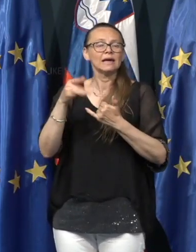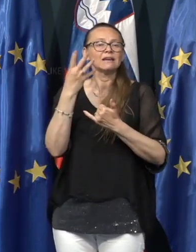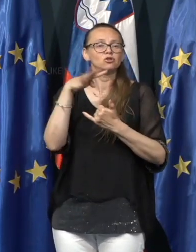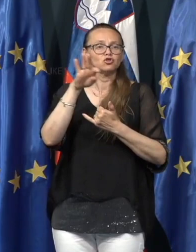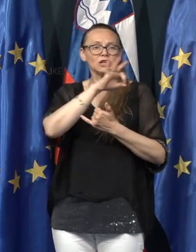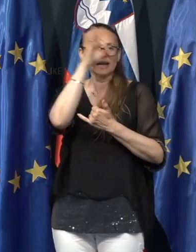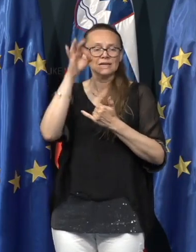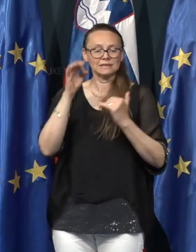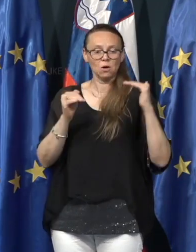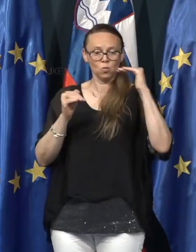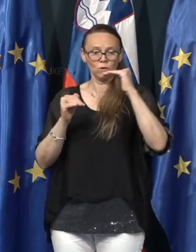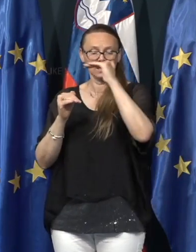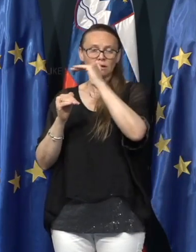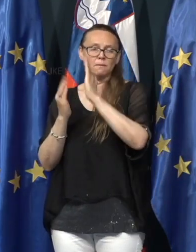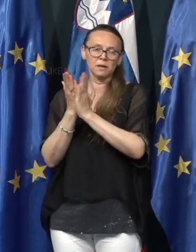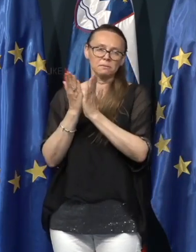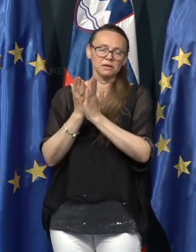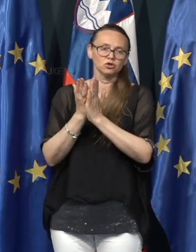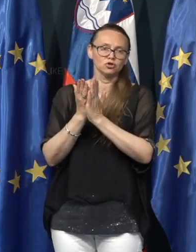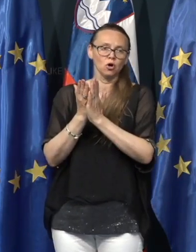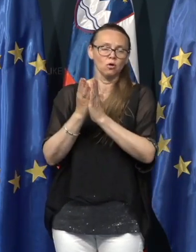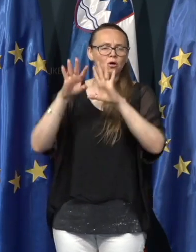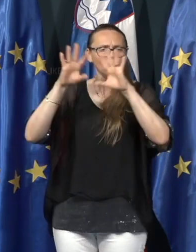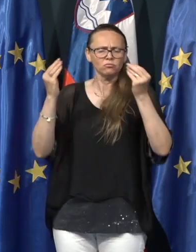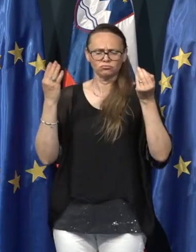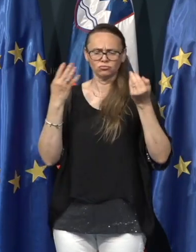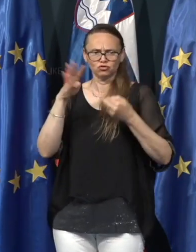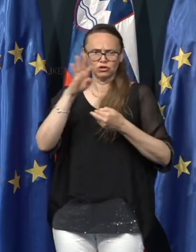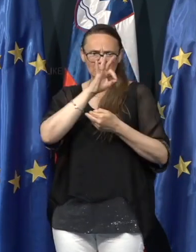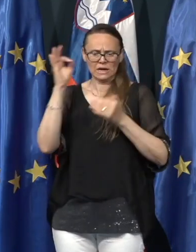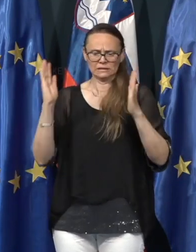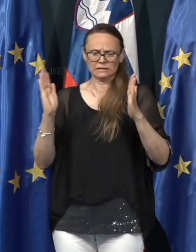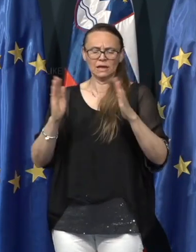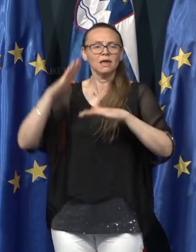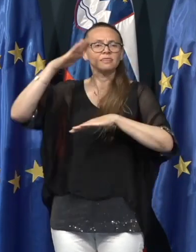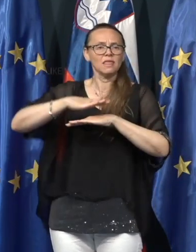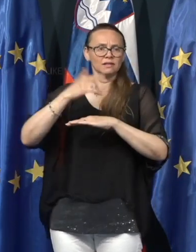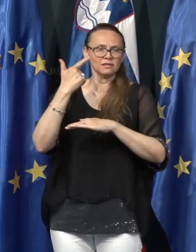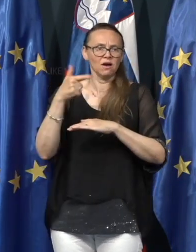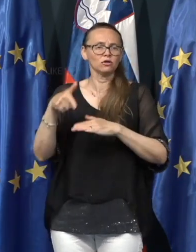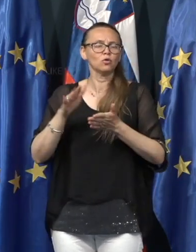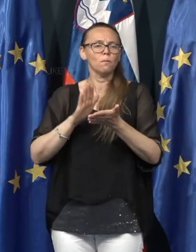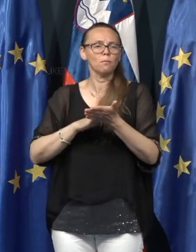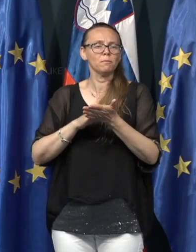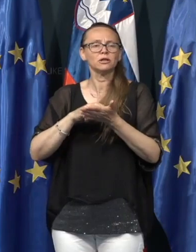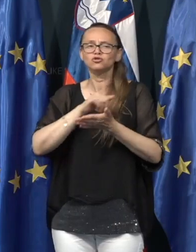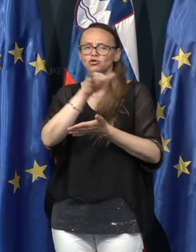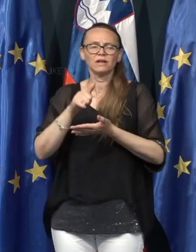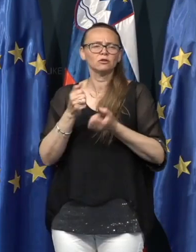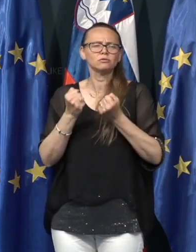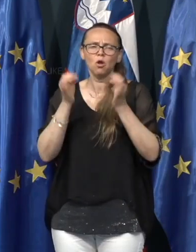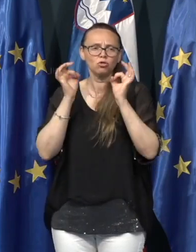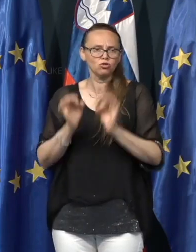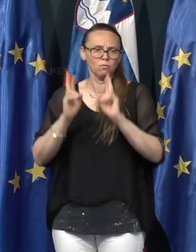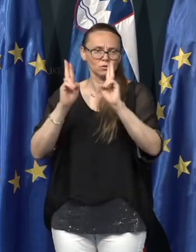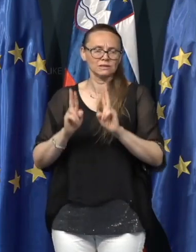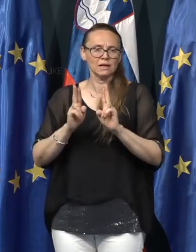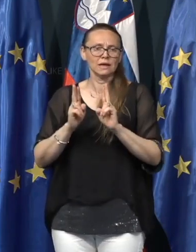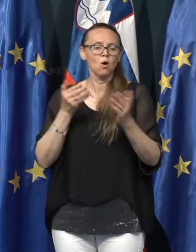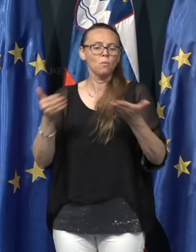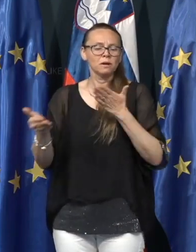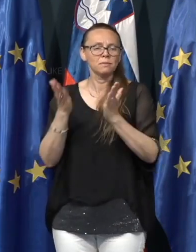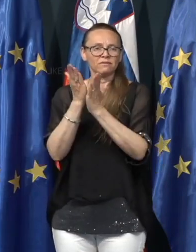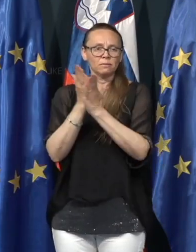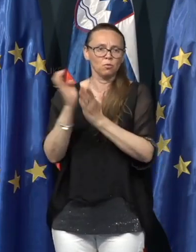dnevni kumulativni incidenci nekje nad dvojko, nad dva. To pomeni še vedno zelo dobro stanje v primerjavi s povprečjem v EU.